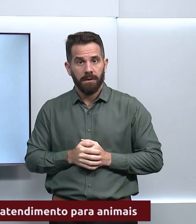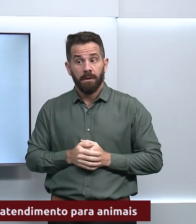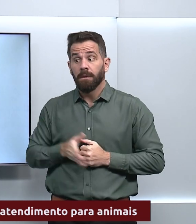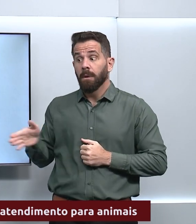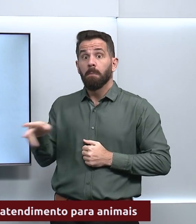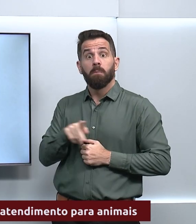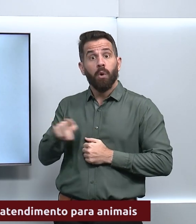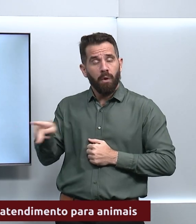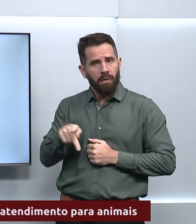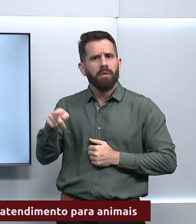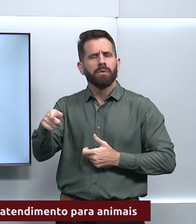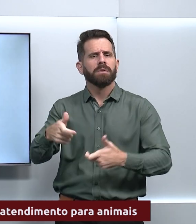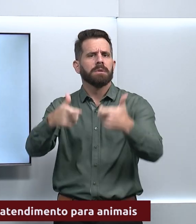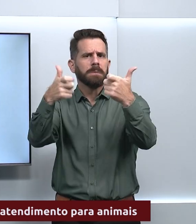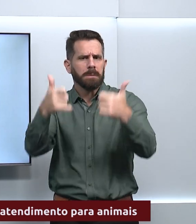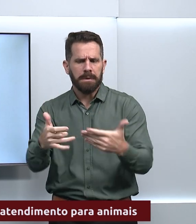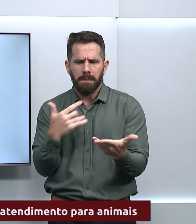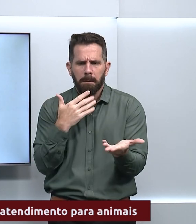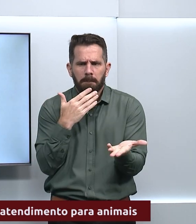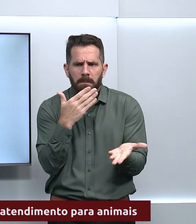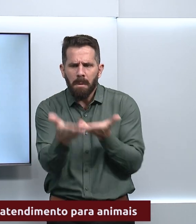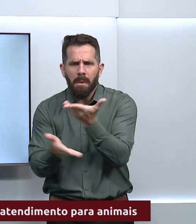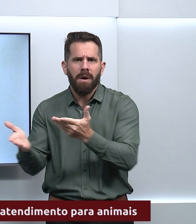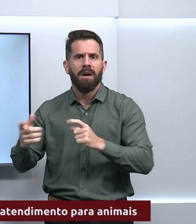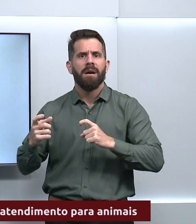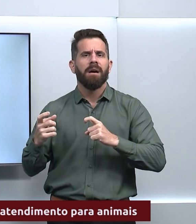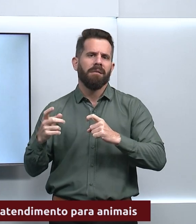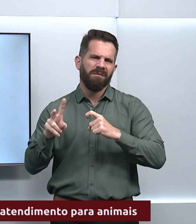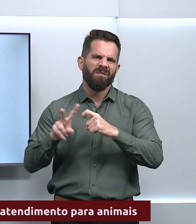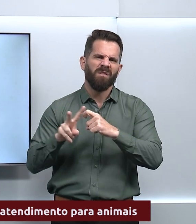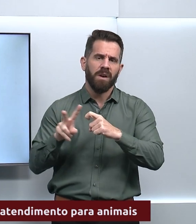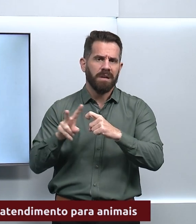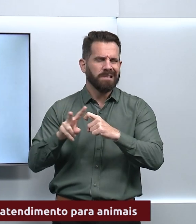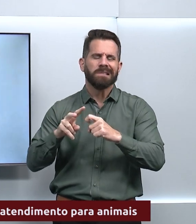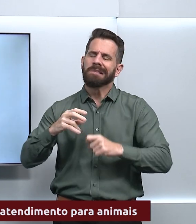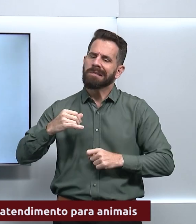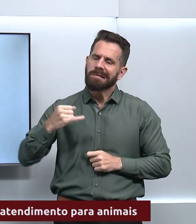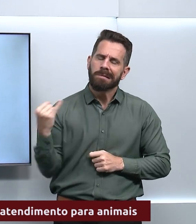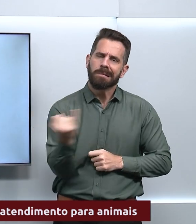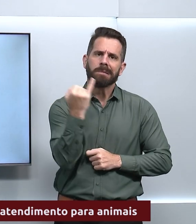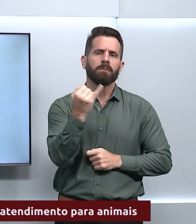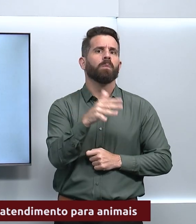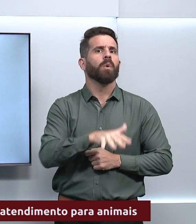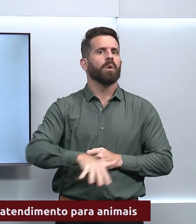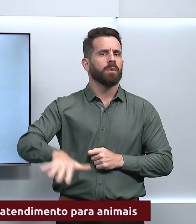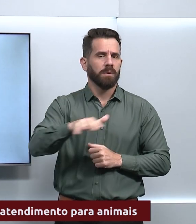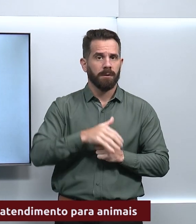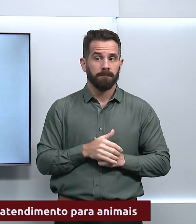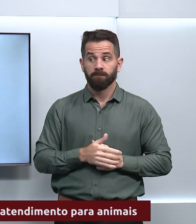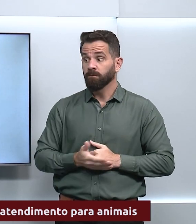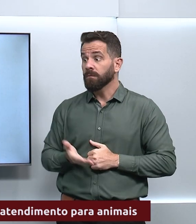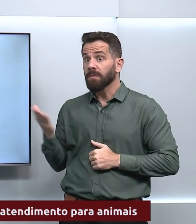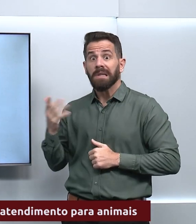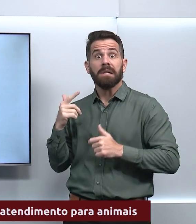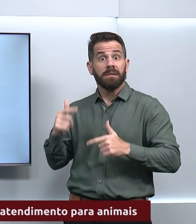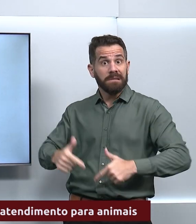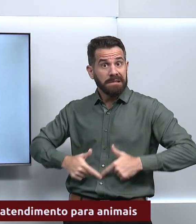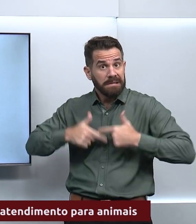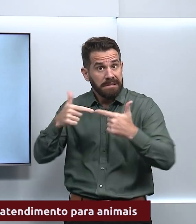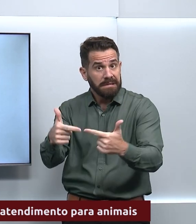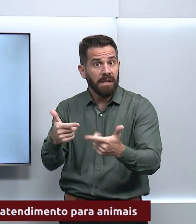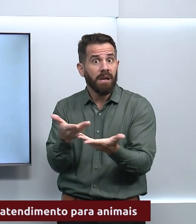veterinário oferecido é uma política pública de saúde essencial. Esse serviço de política pública é fundamental